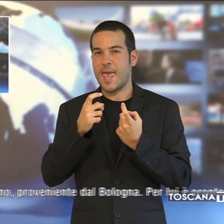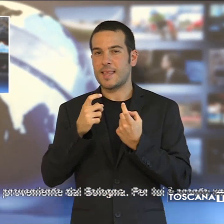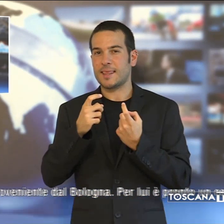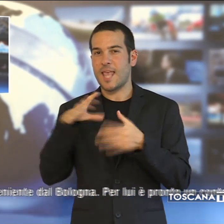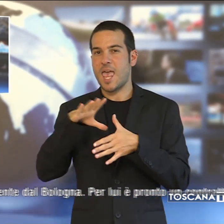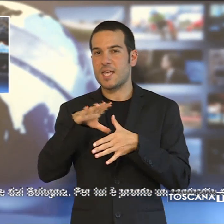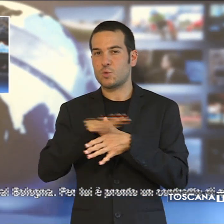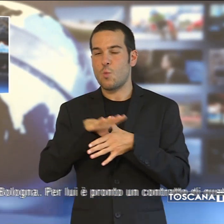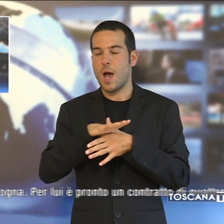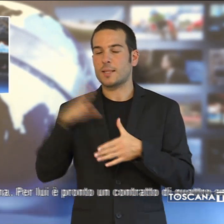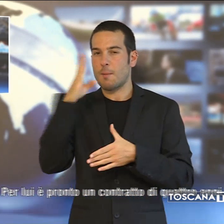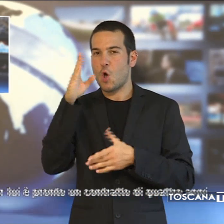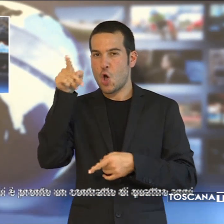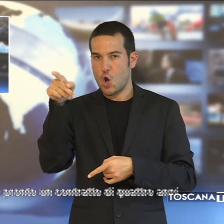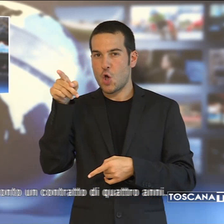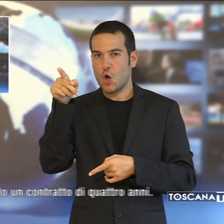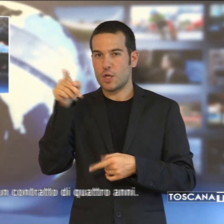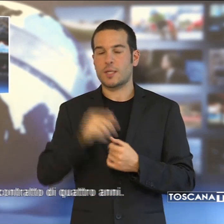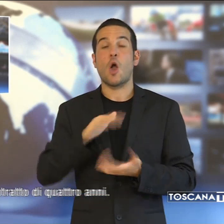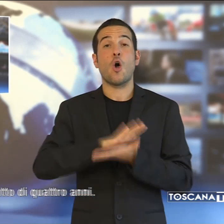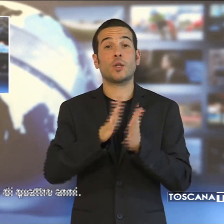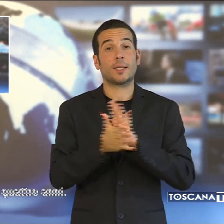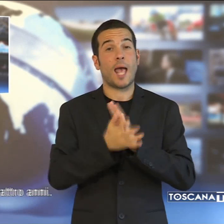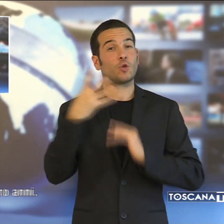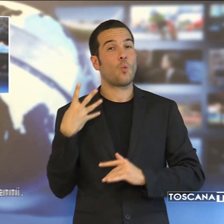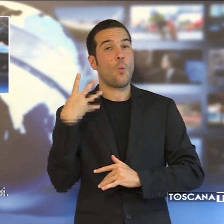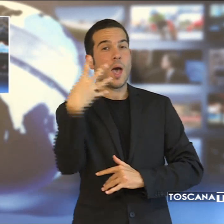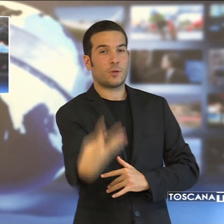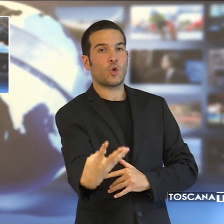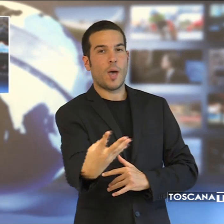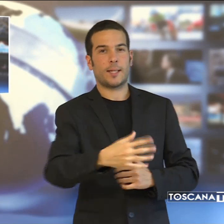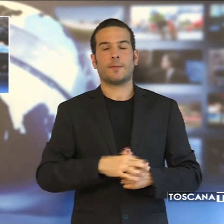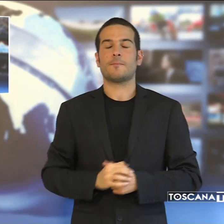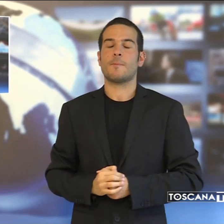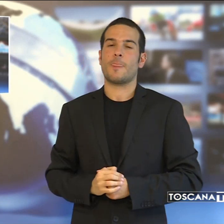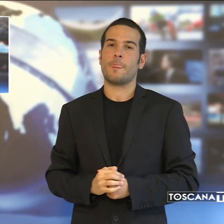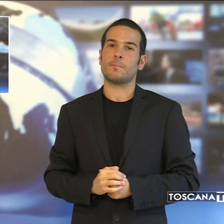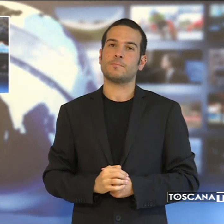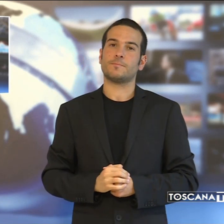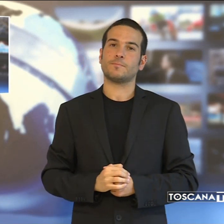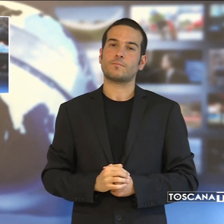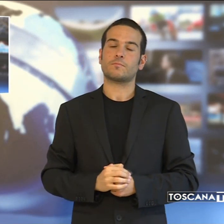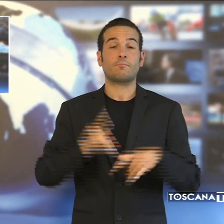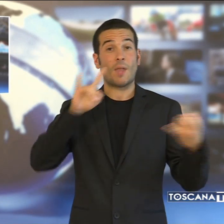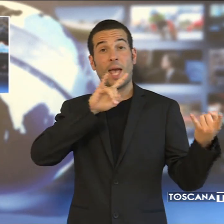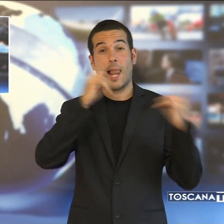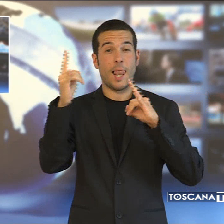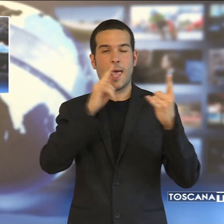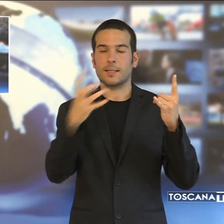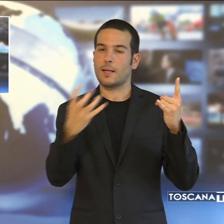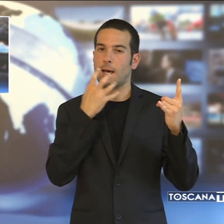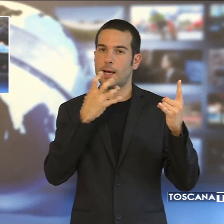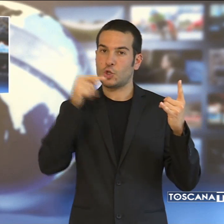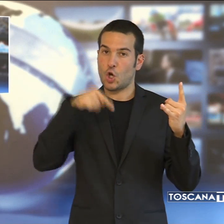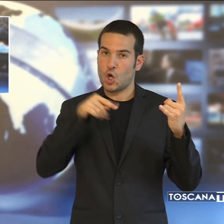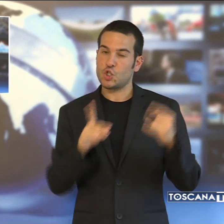Per lui è pronto un contratto di 4 anni. Scatta a Firenze l'allerta caldo. Per oggi e